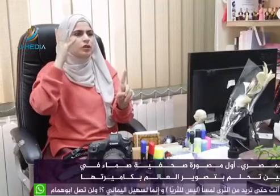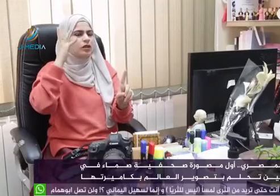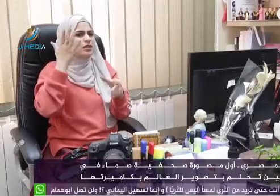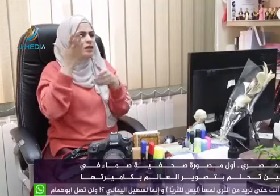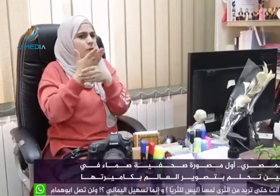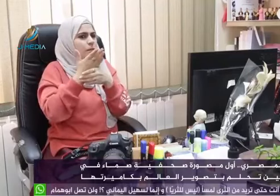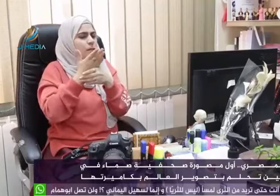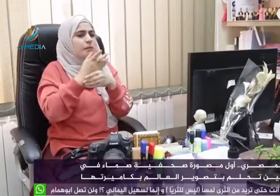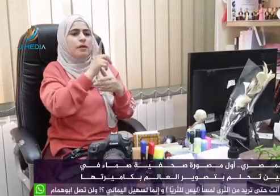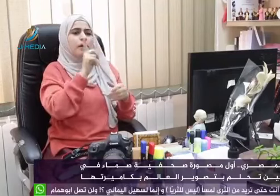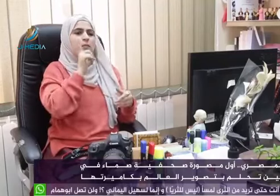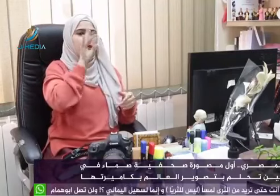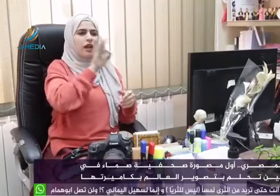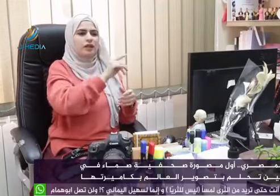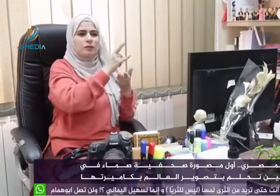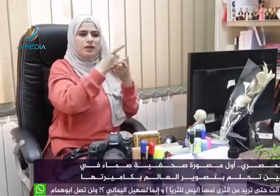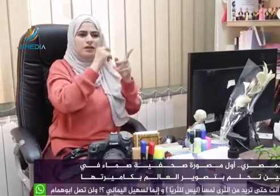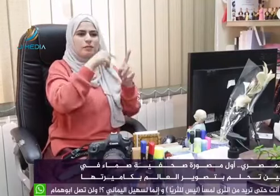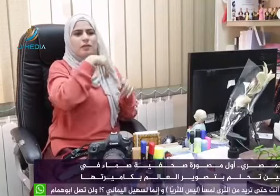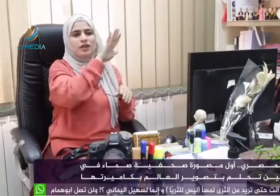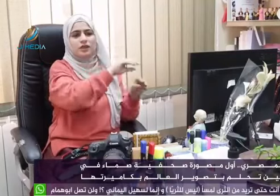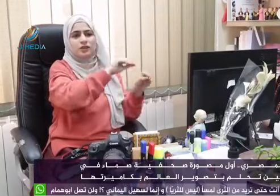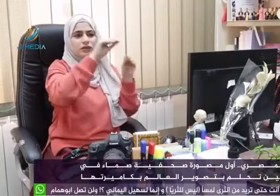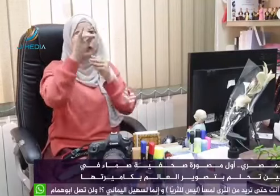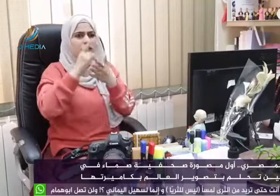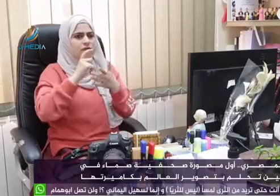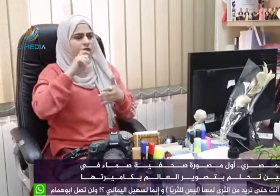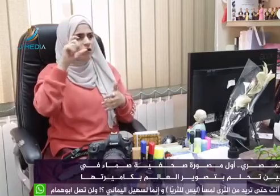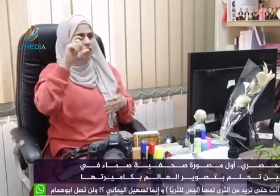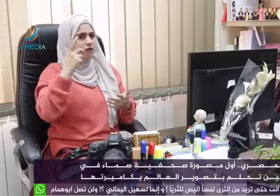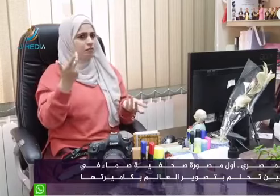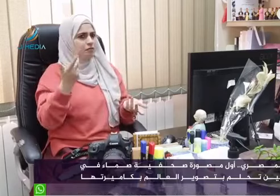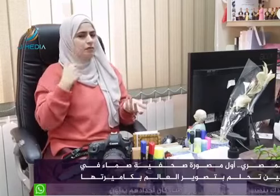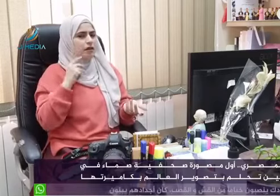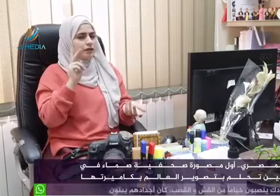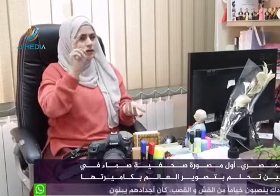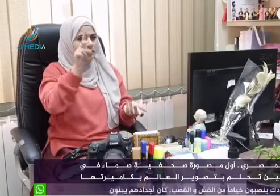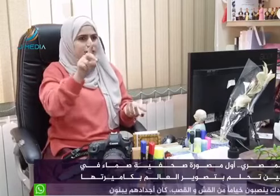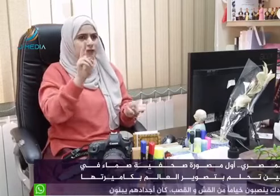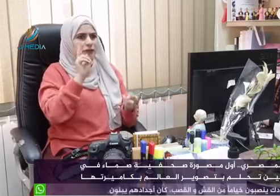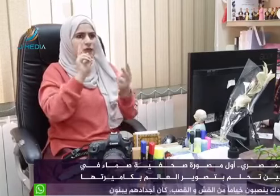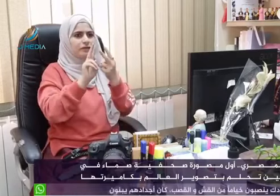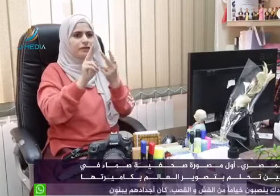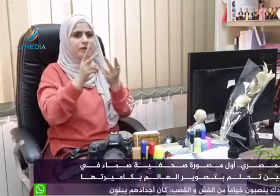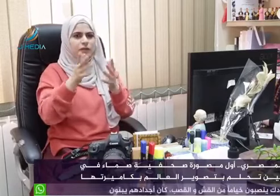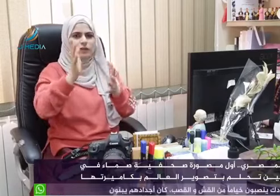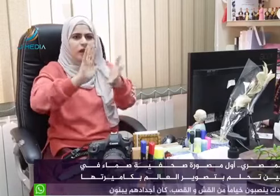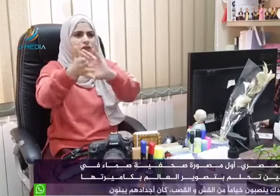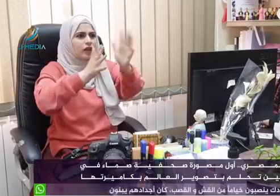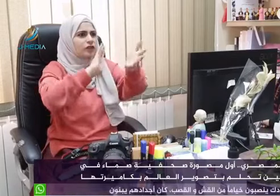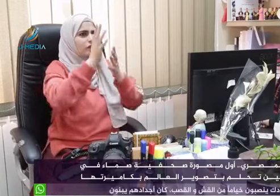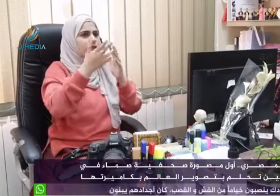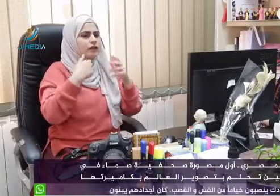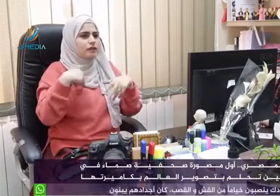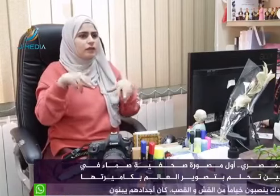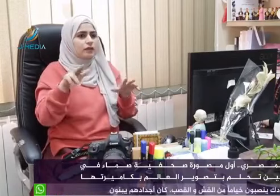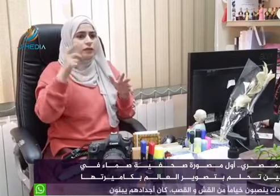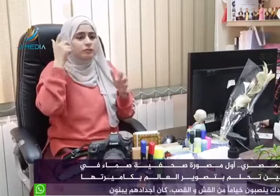بمحيتي أن ليش أنا بروح على المدرسة الإسلامية وبعدين انتقلت على الهلال الأحمر فالتقيت بكثير ناس